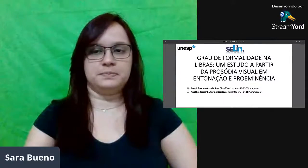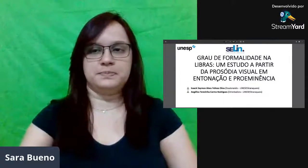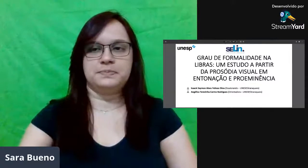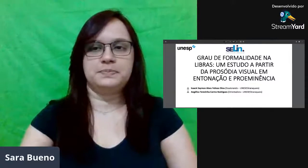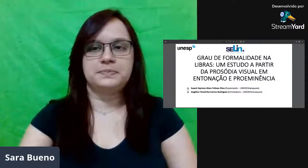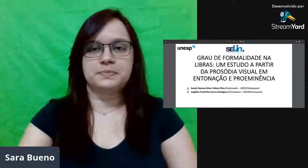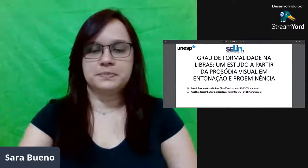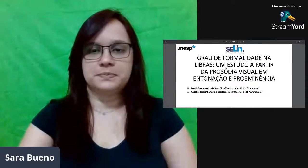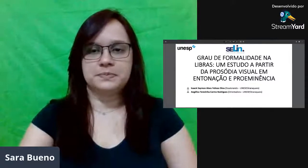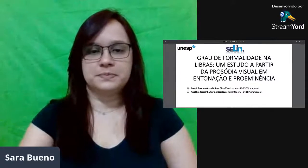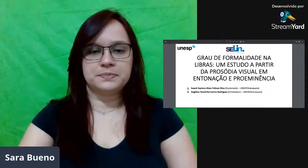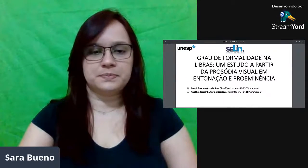Tudo certo?